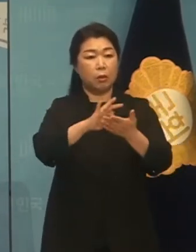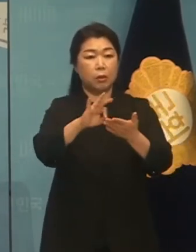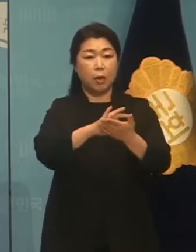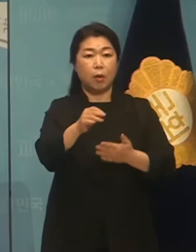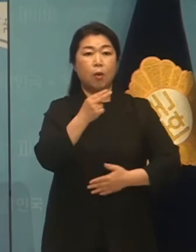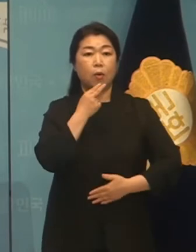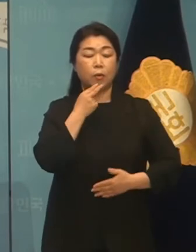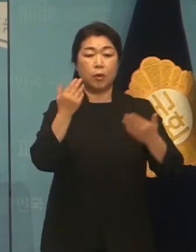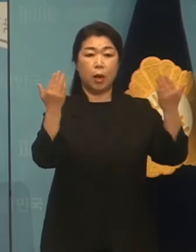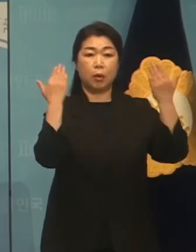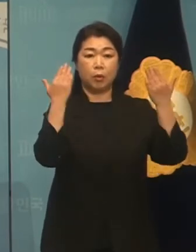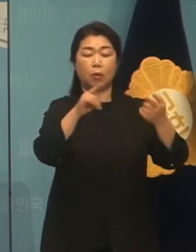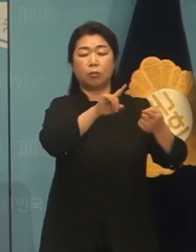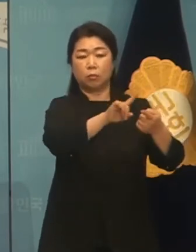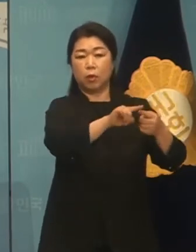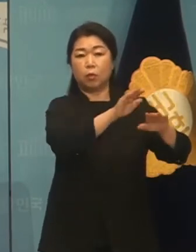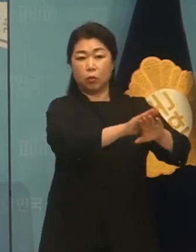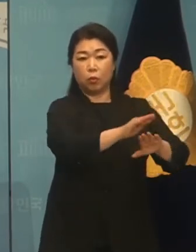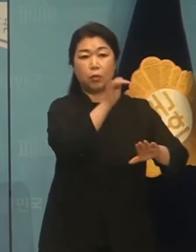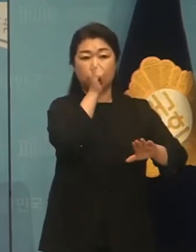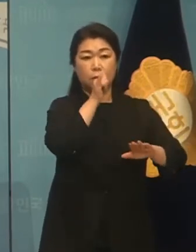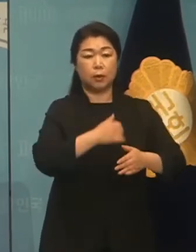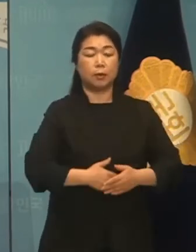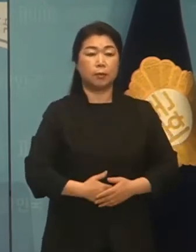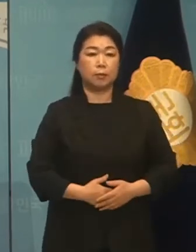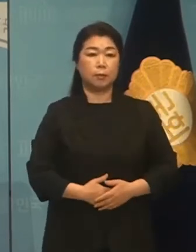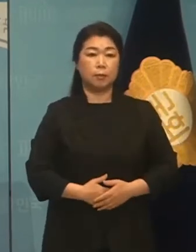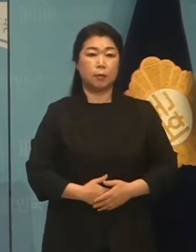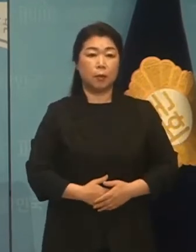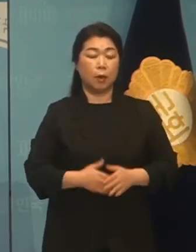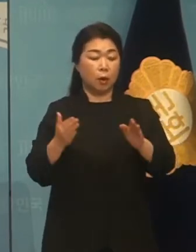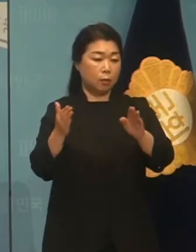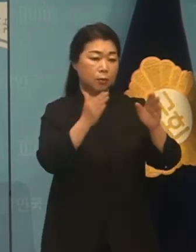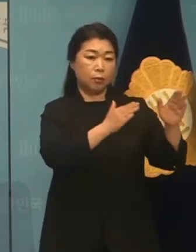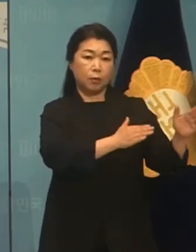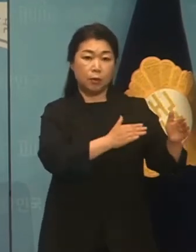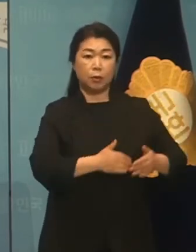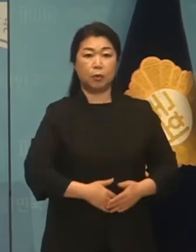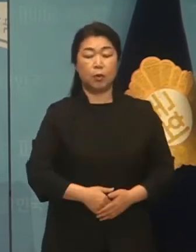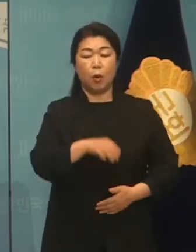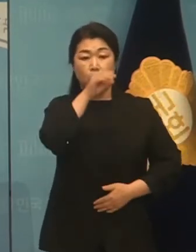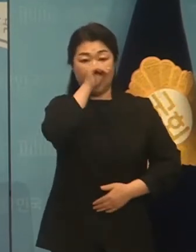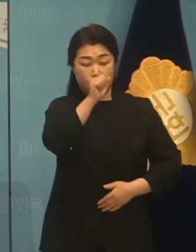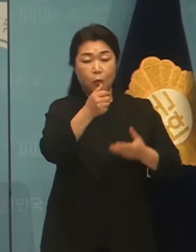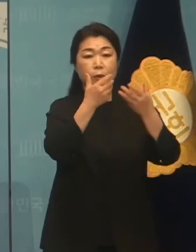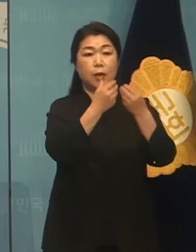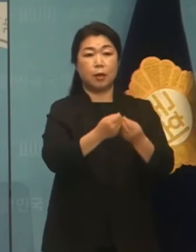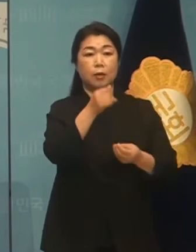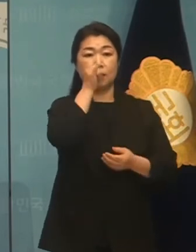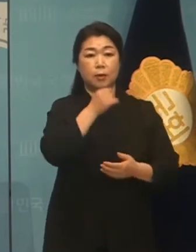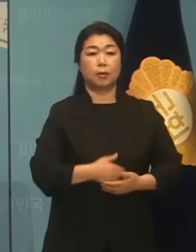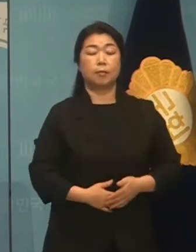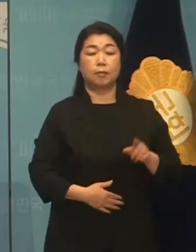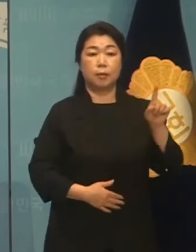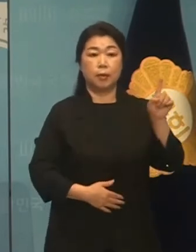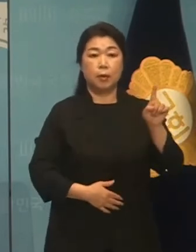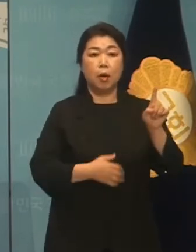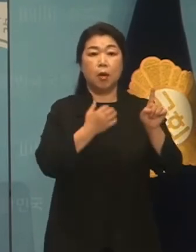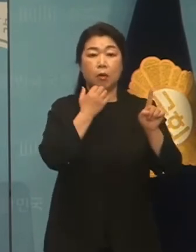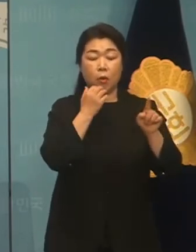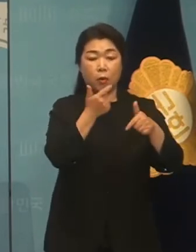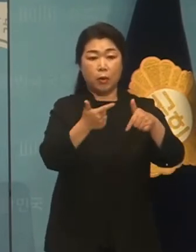확결인 상태였습니다 반면에 좋은 사례도 있습니다 서울,